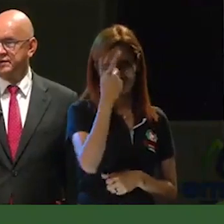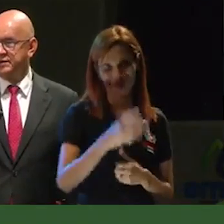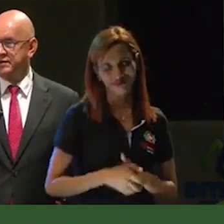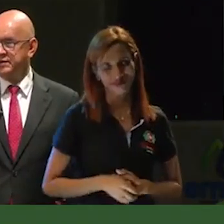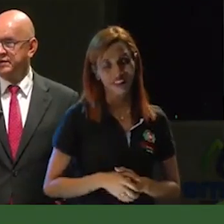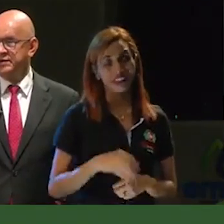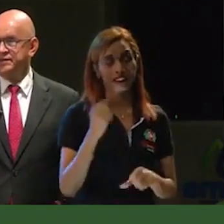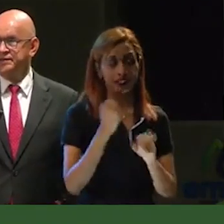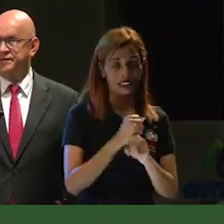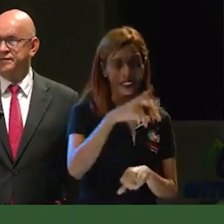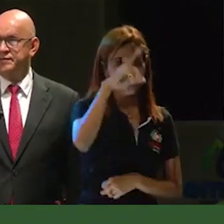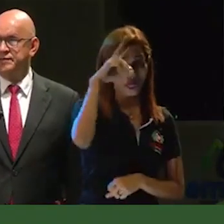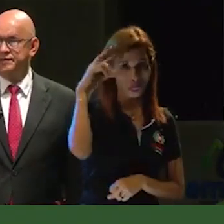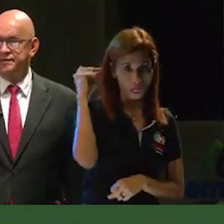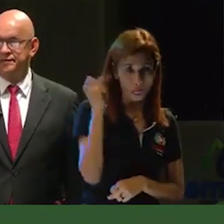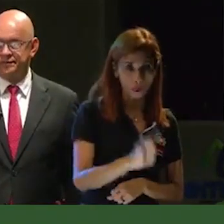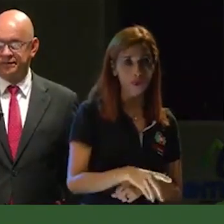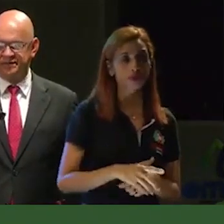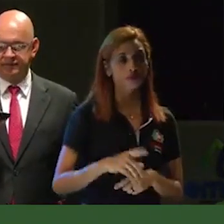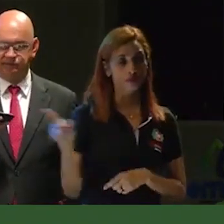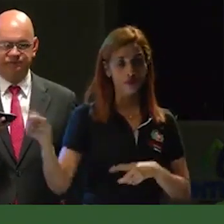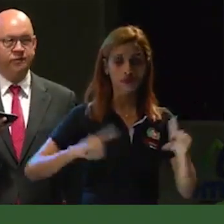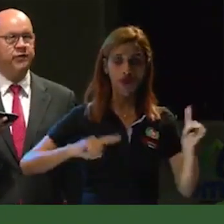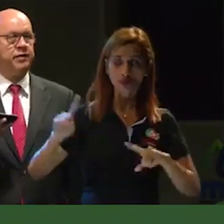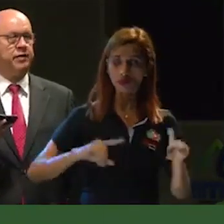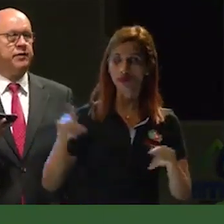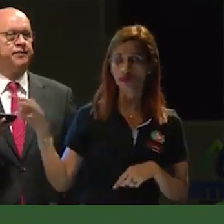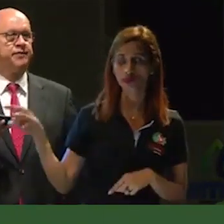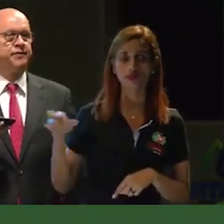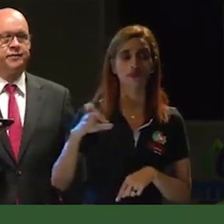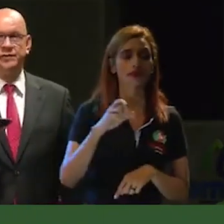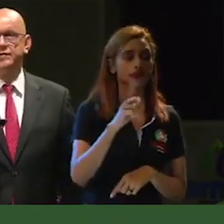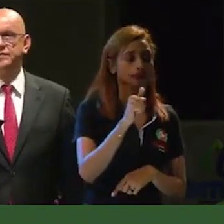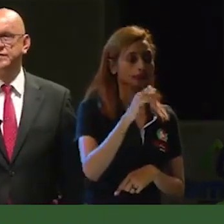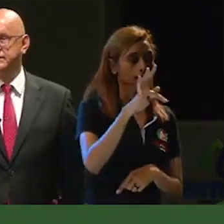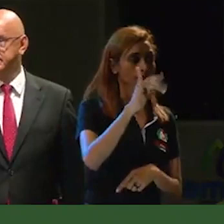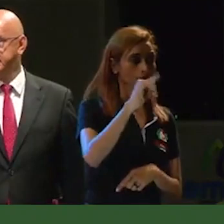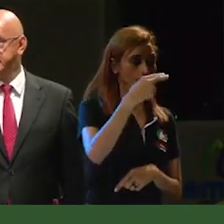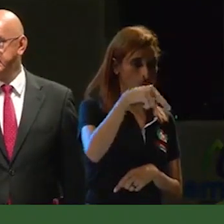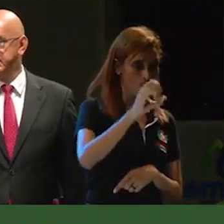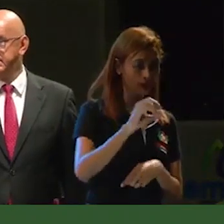trabajo fue muy grande. Y el gerente Curvas Quipatiño ya lo mencionó.